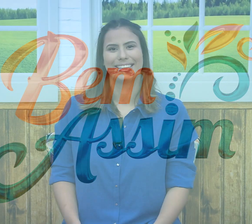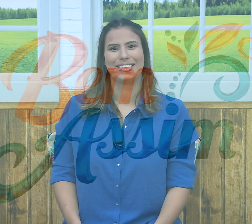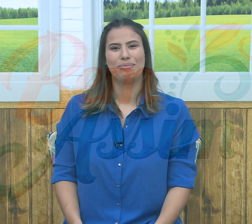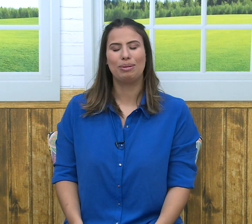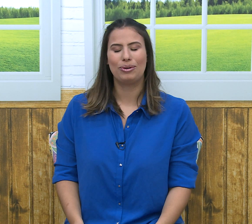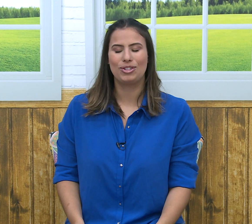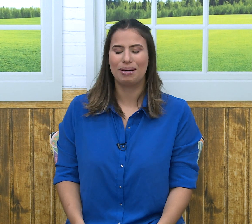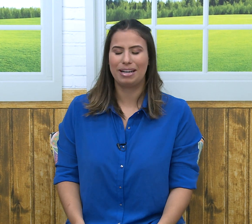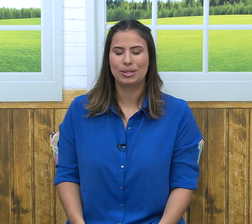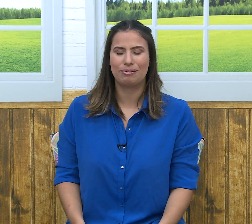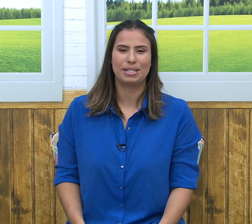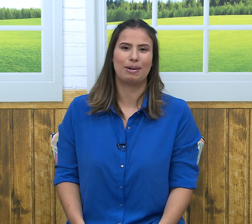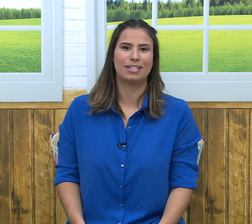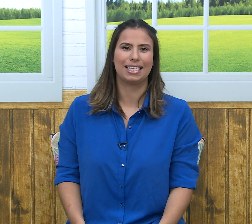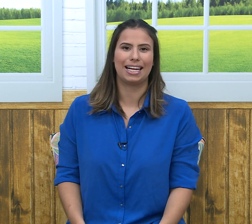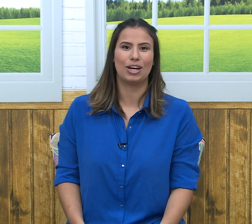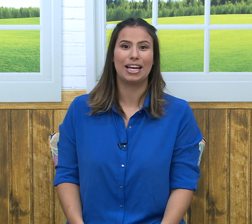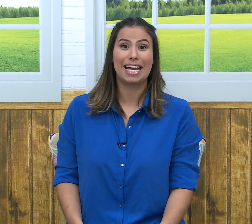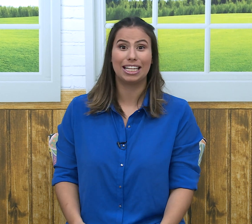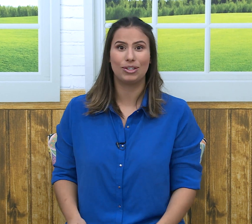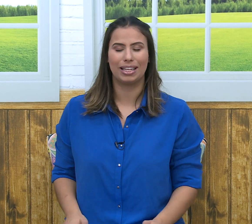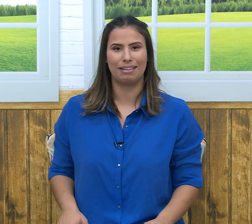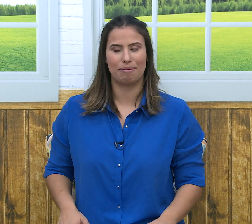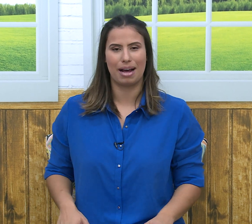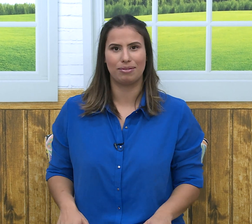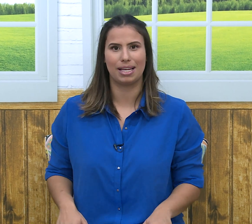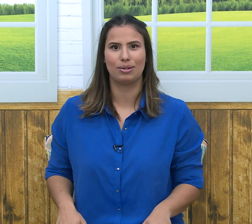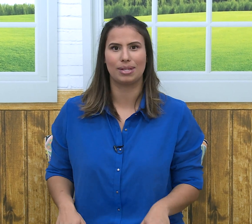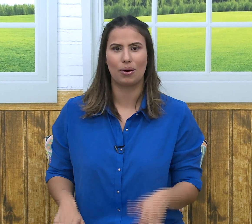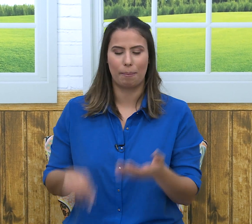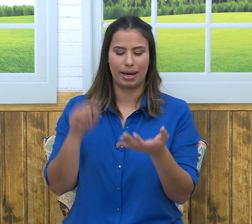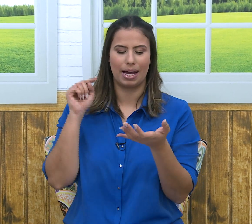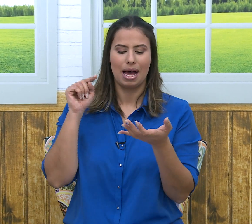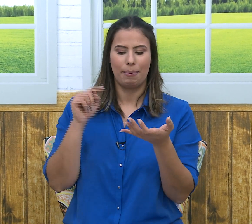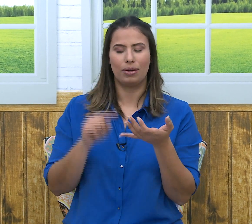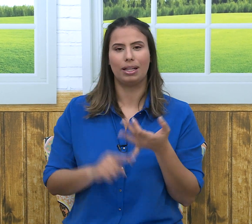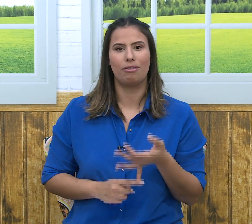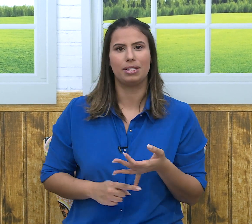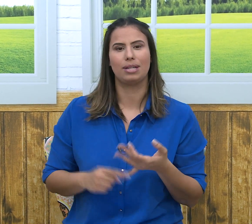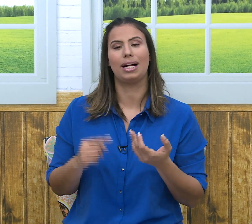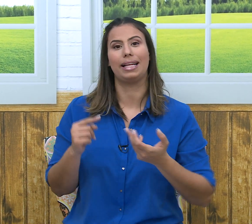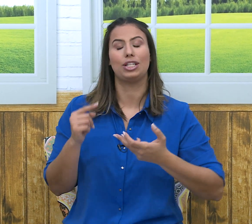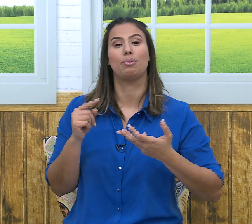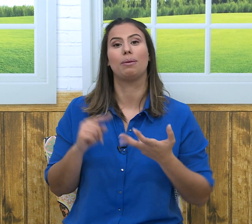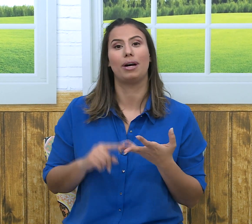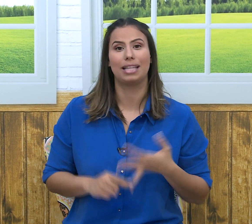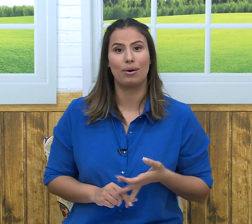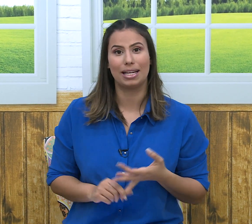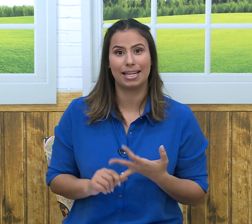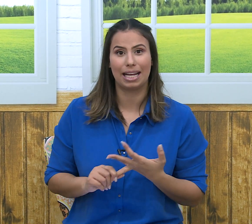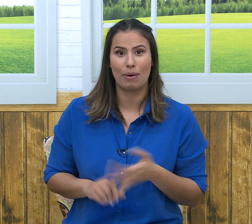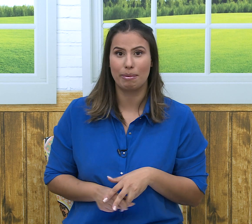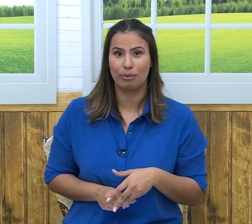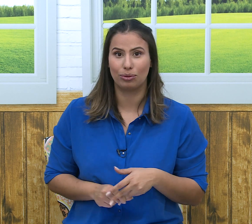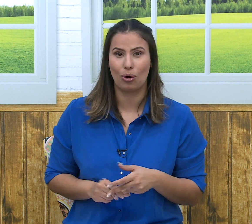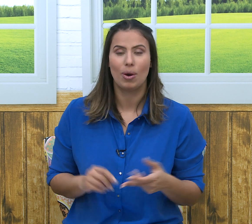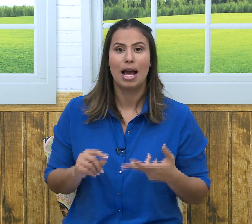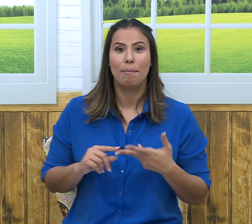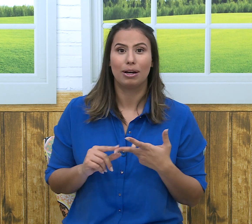Muito bom dia, mais uma vez pra você que tá aqui, ligadinho na TV Mar, você que nos acompanha pelo canal 22 da NET, pelo portal Gazeta Web.com, pelo